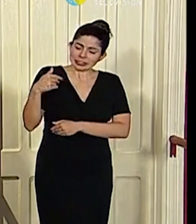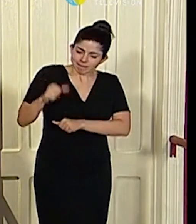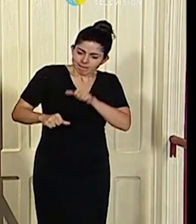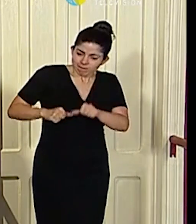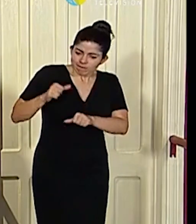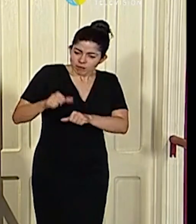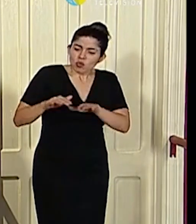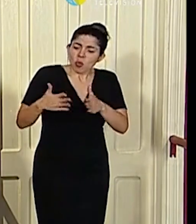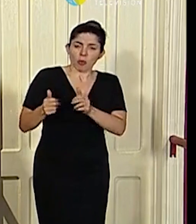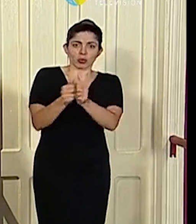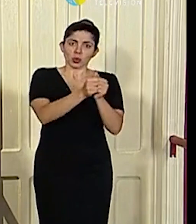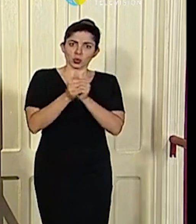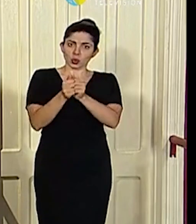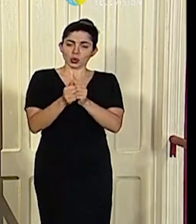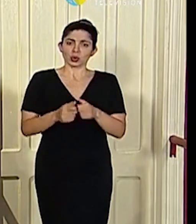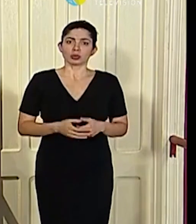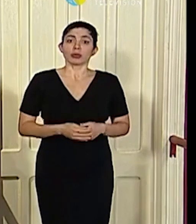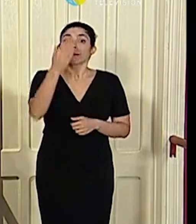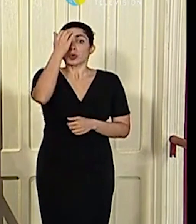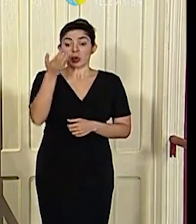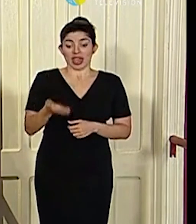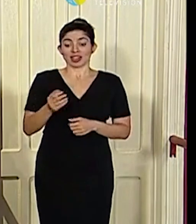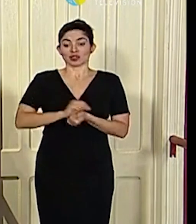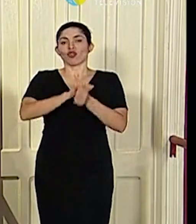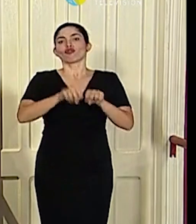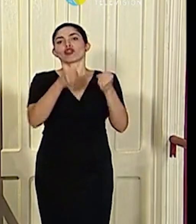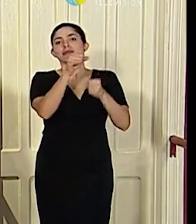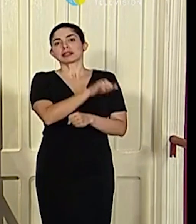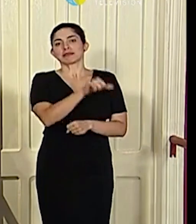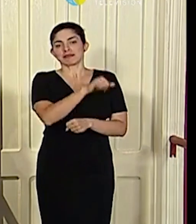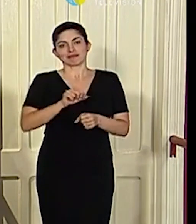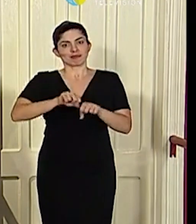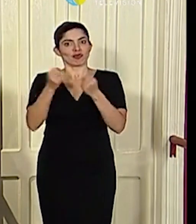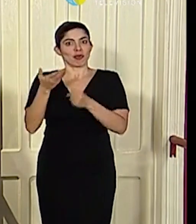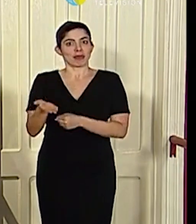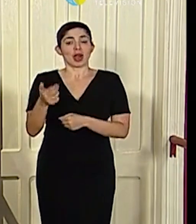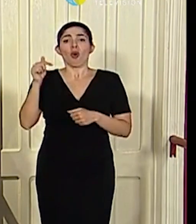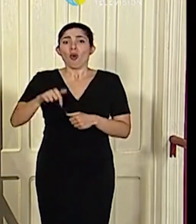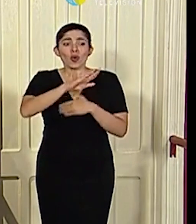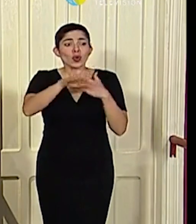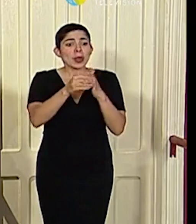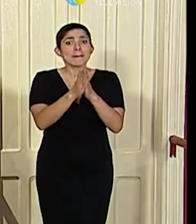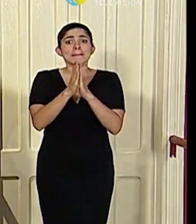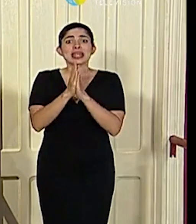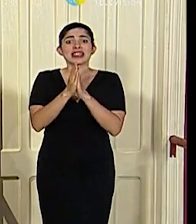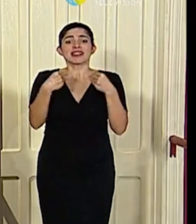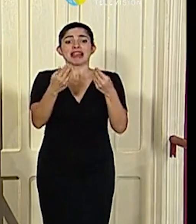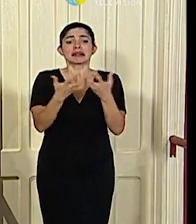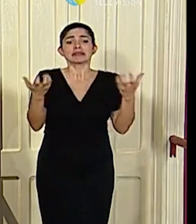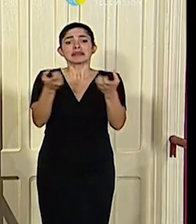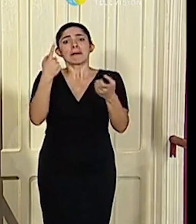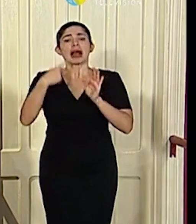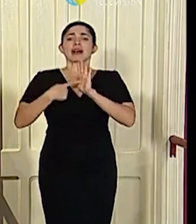juntas y juntos. Porque eso es romper el status quo. Hoy todo pide que nos dividamos para